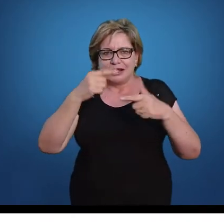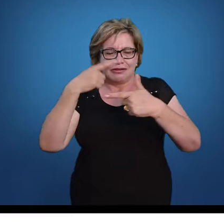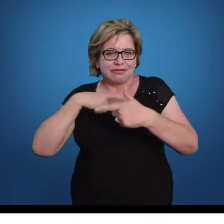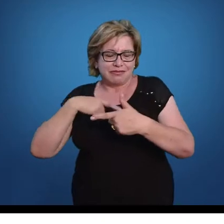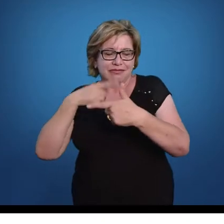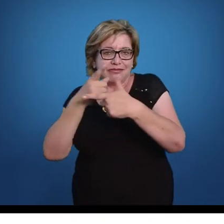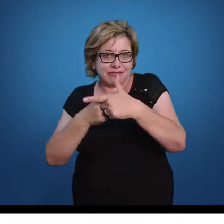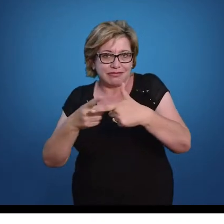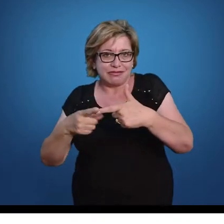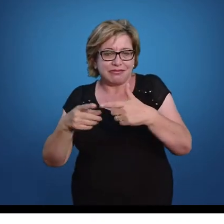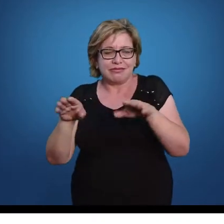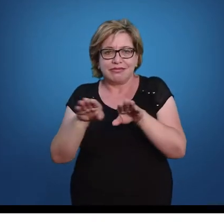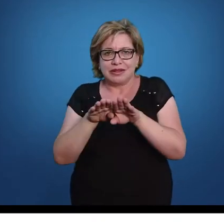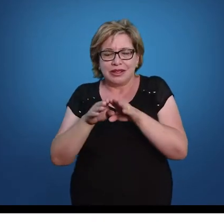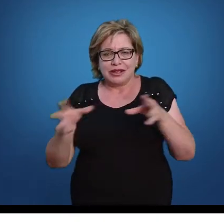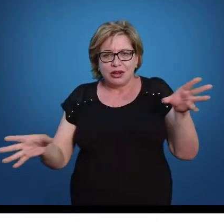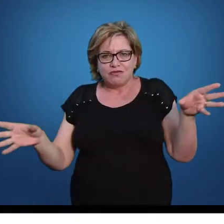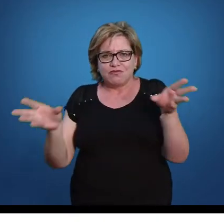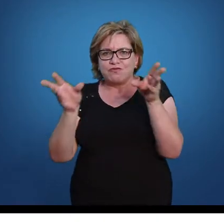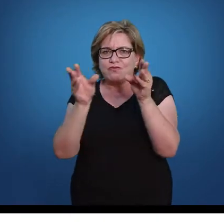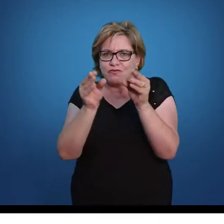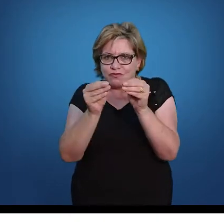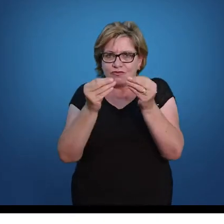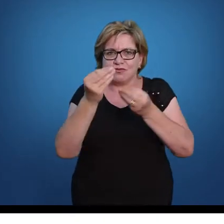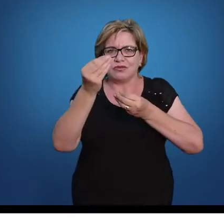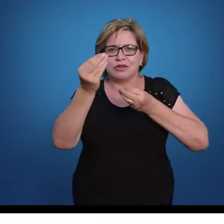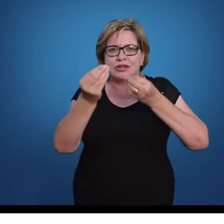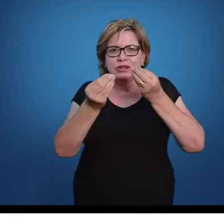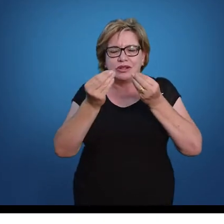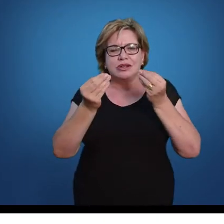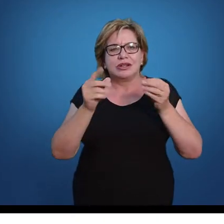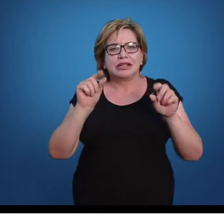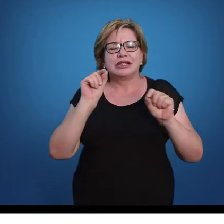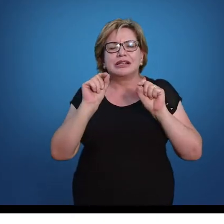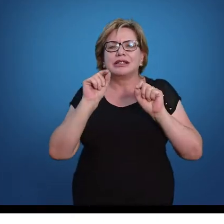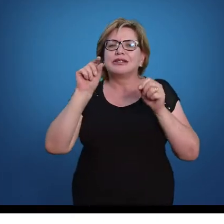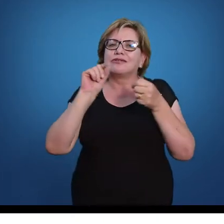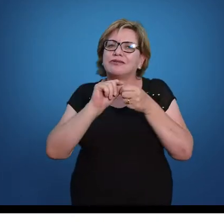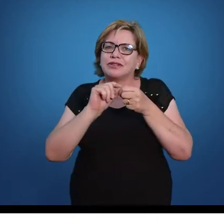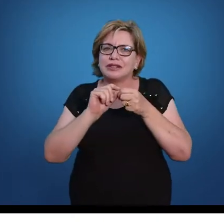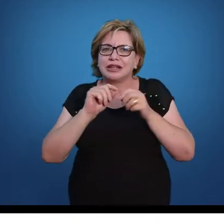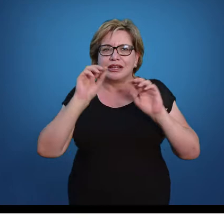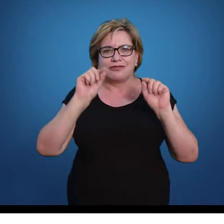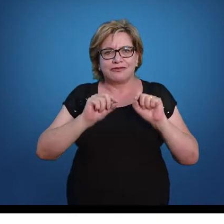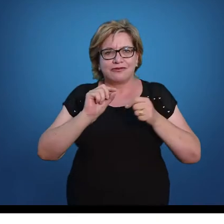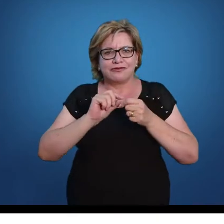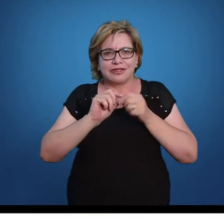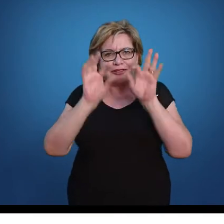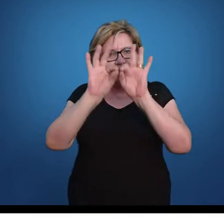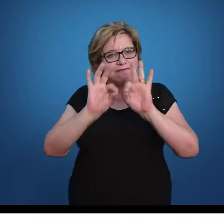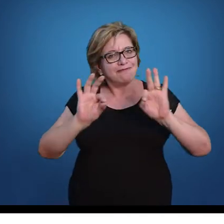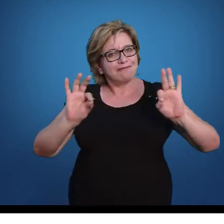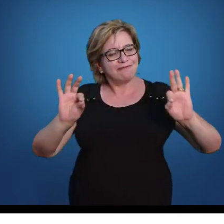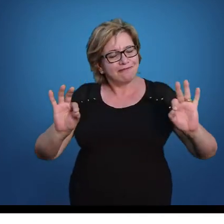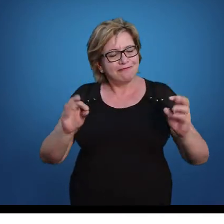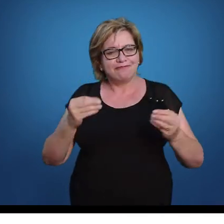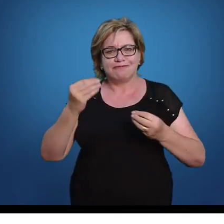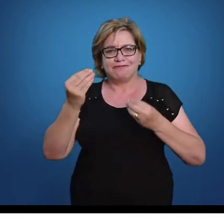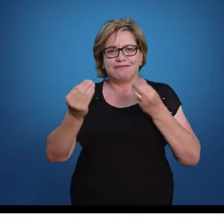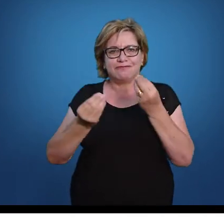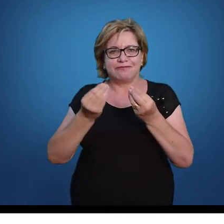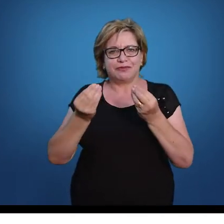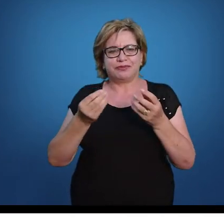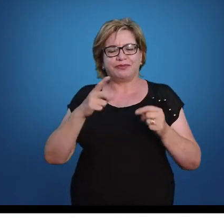divisão e eu quero simplificar essa expressão. O é a ideia de simplificar? É tornar aquilo mais simples possível.